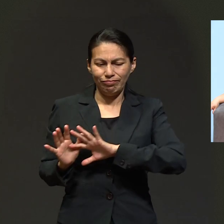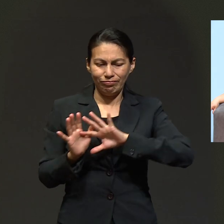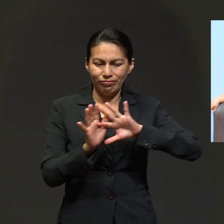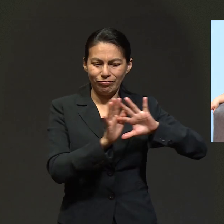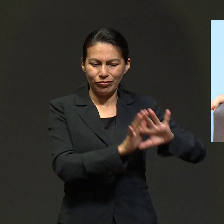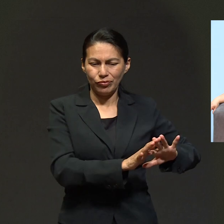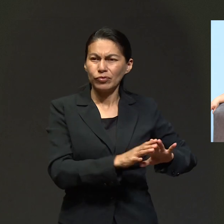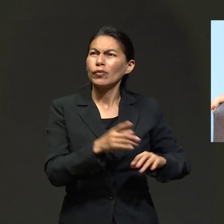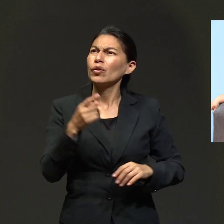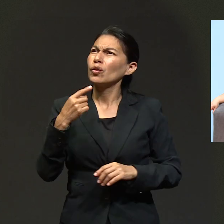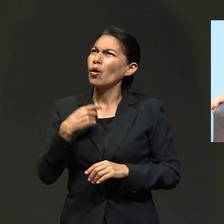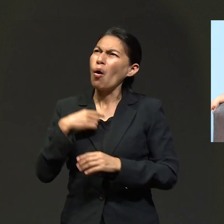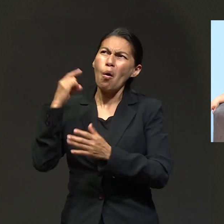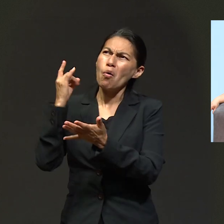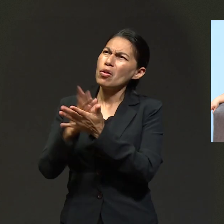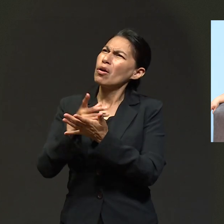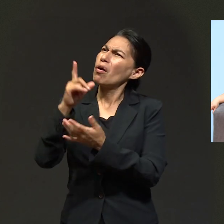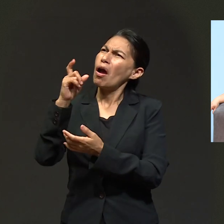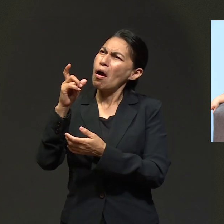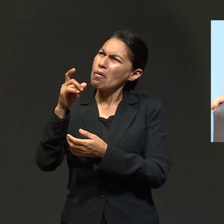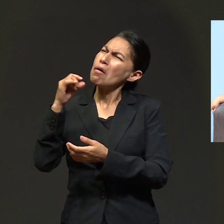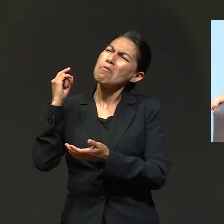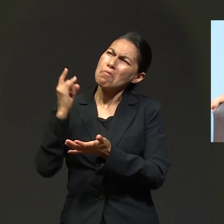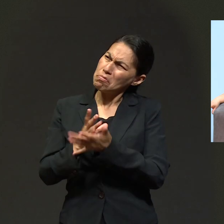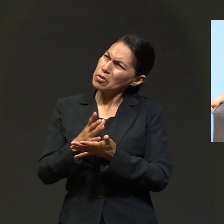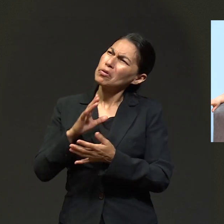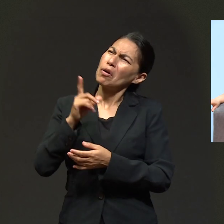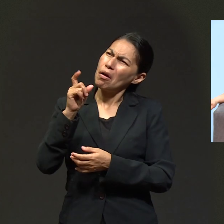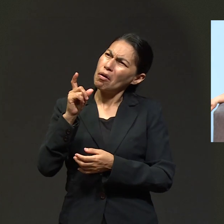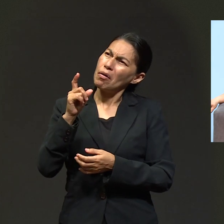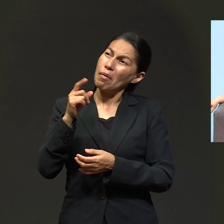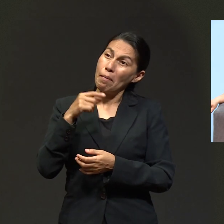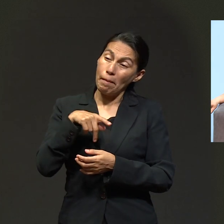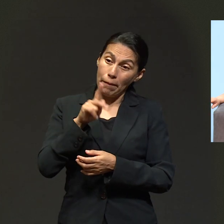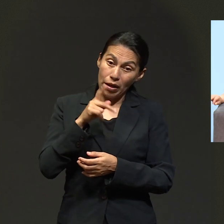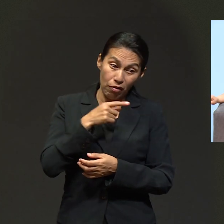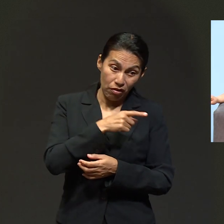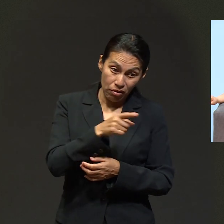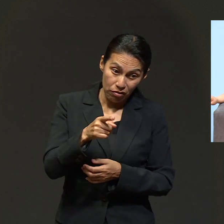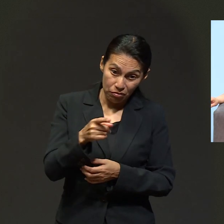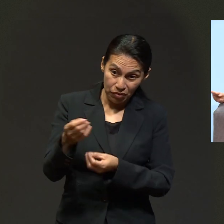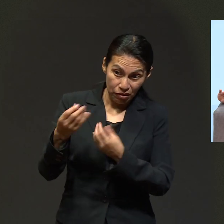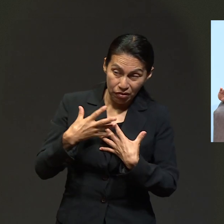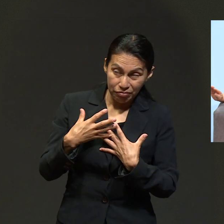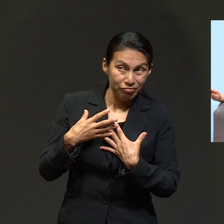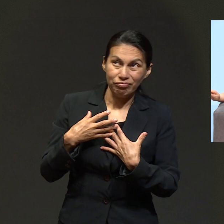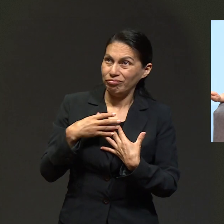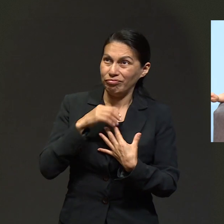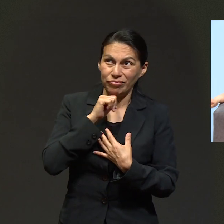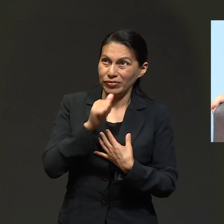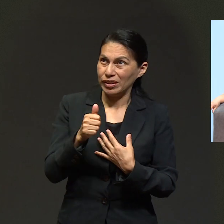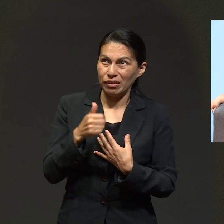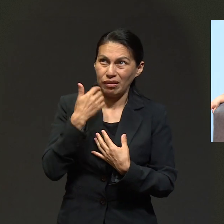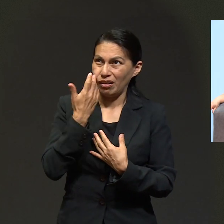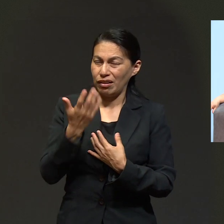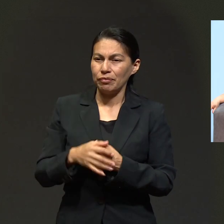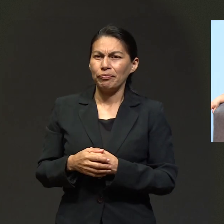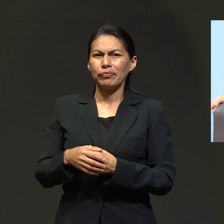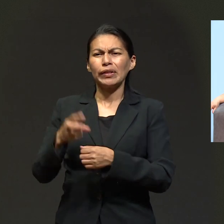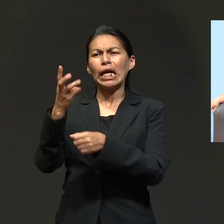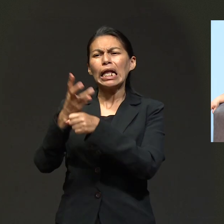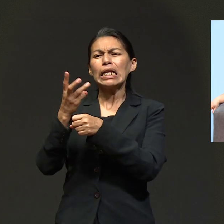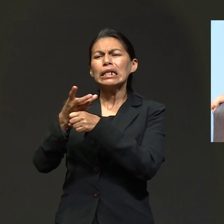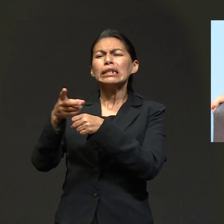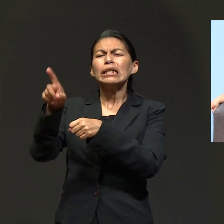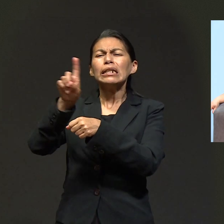Entonces yo me propuse en mi corazón y dije, si tengo que tomar solamente agua, agua, pero yo no voy a comer de nada de lo que me traigan